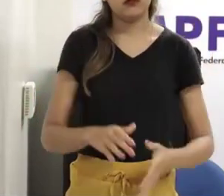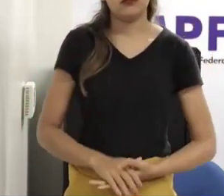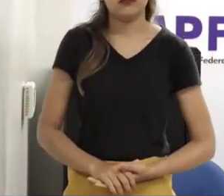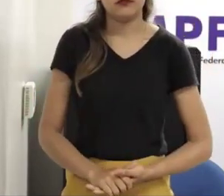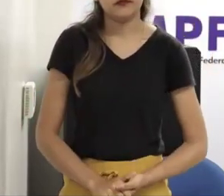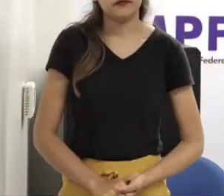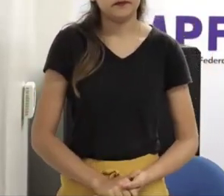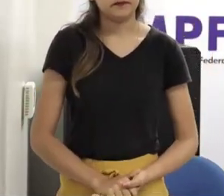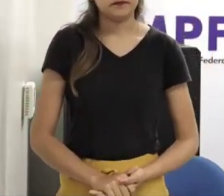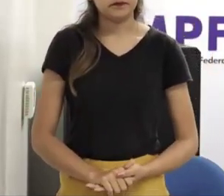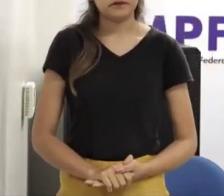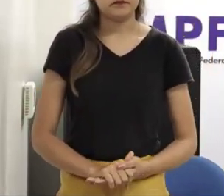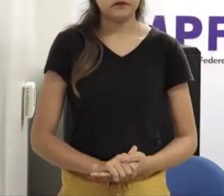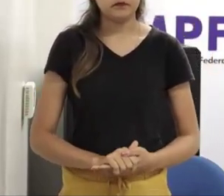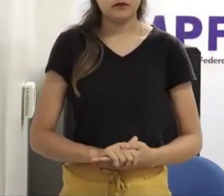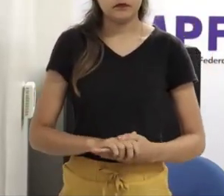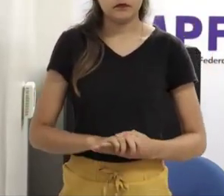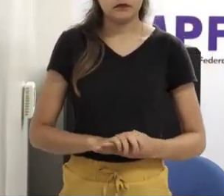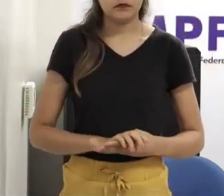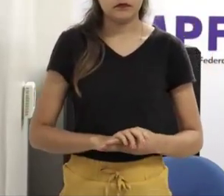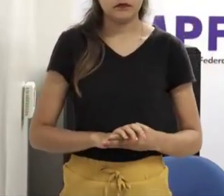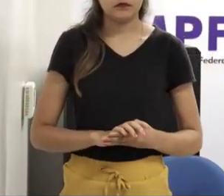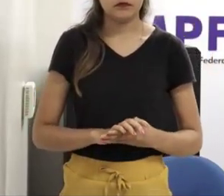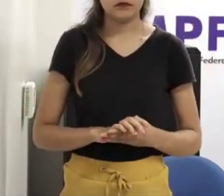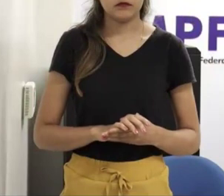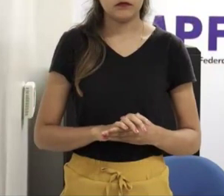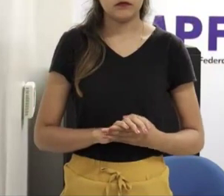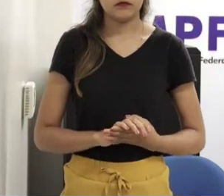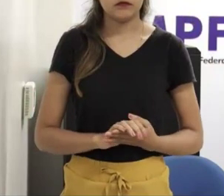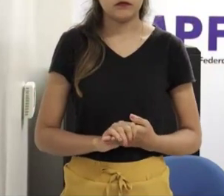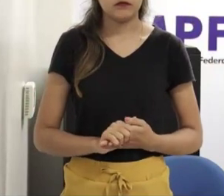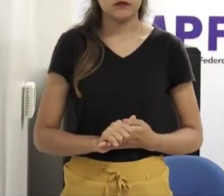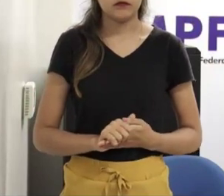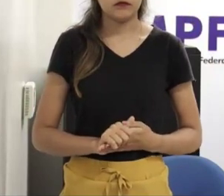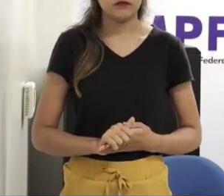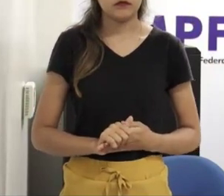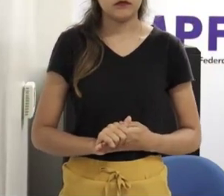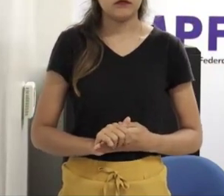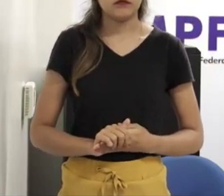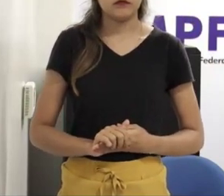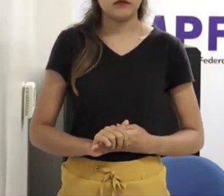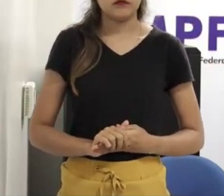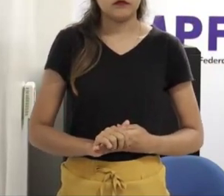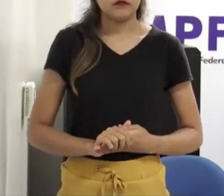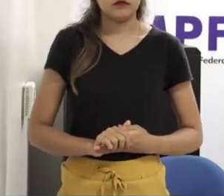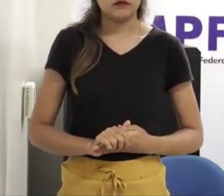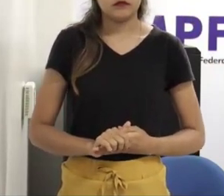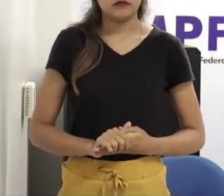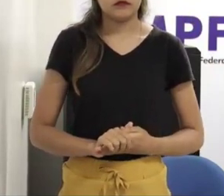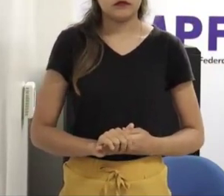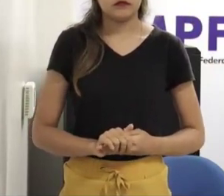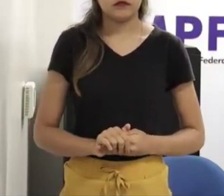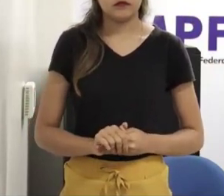estudo, ele aponta um erro metodológico muito grande, que 70% dos